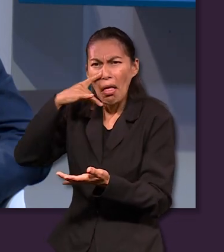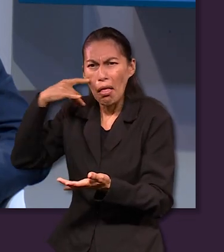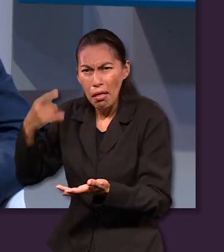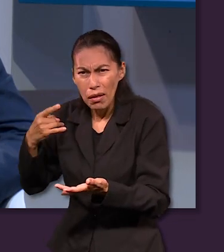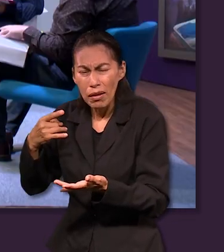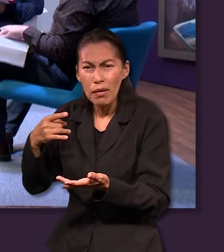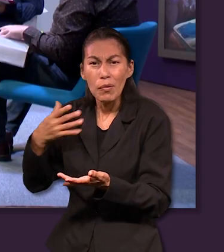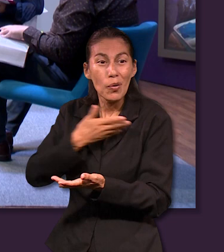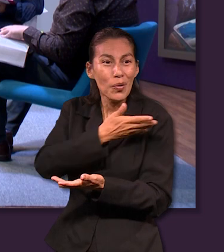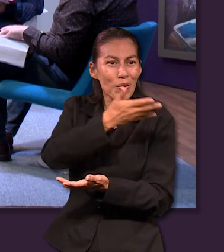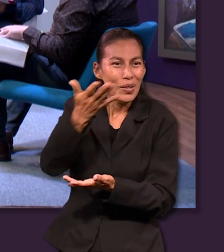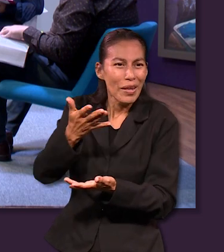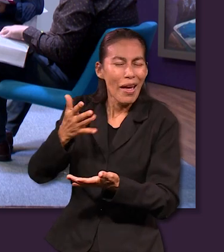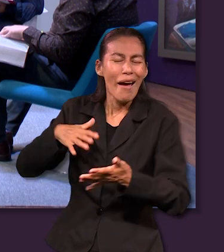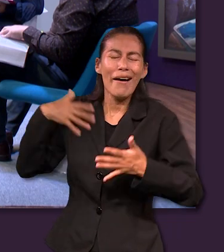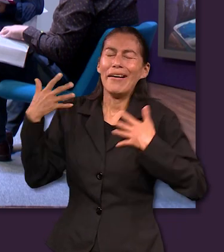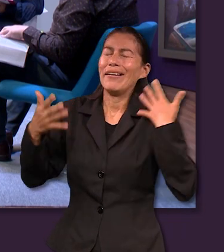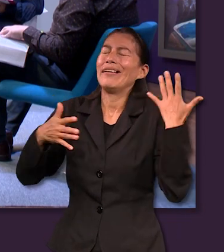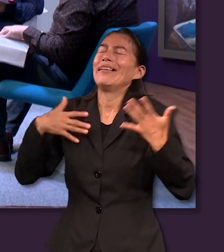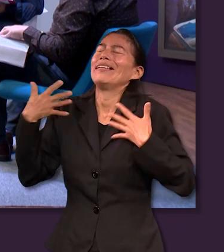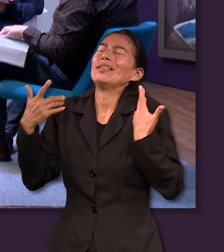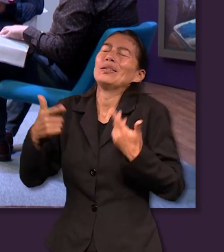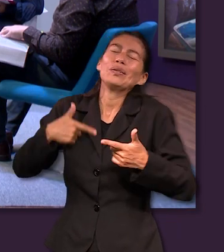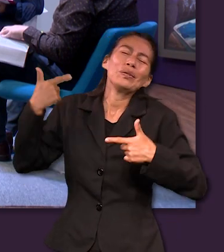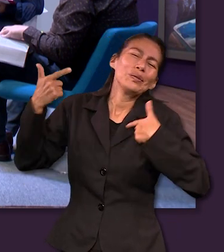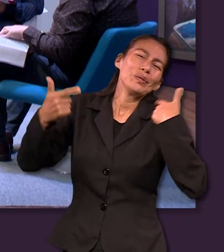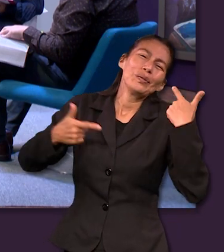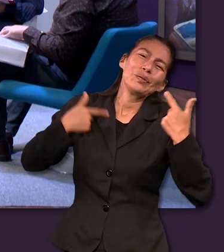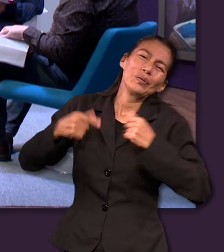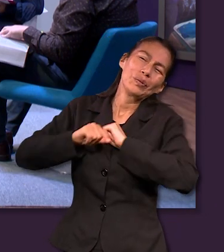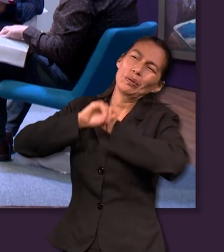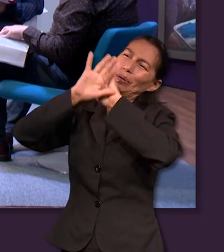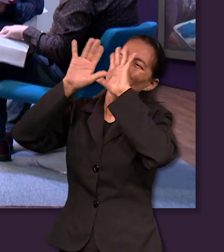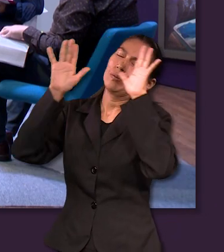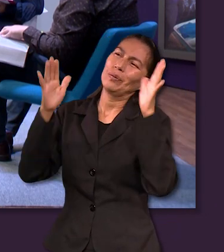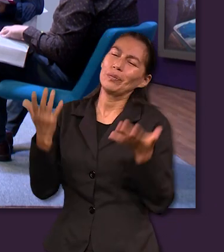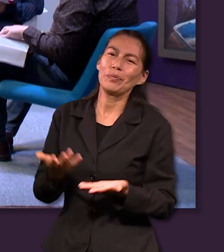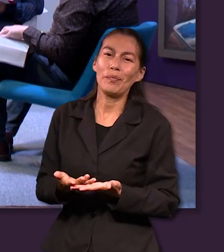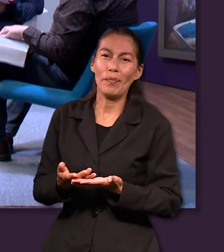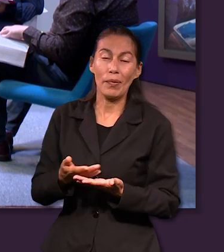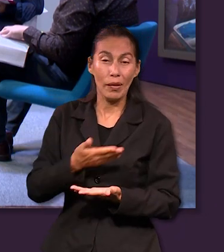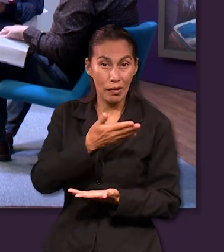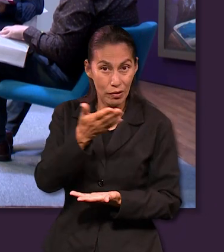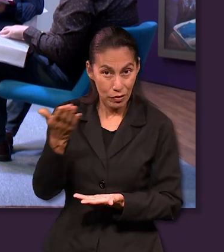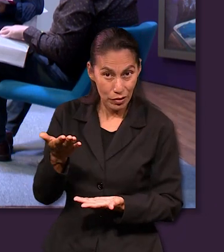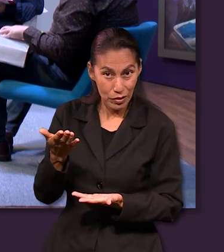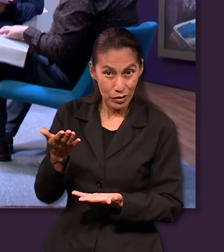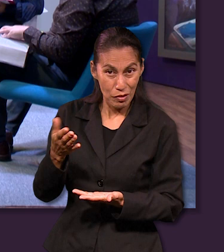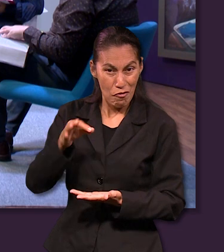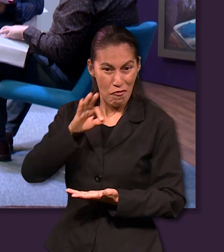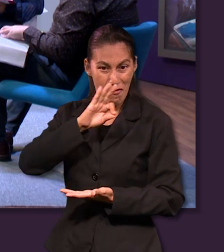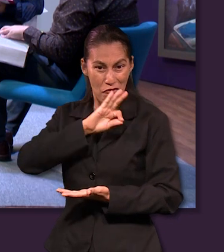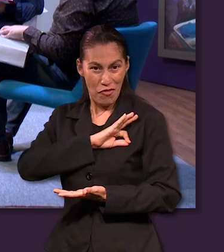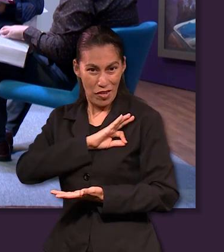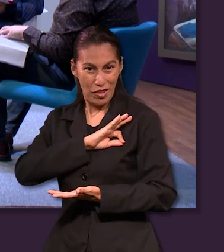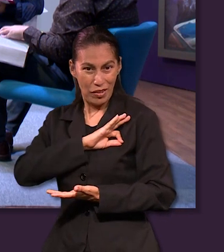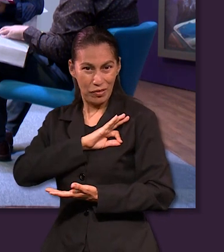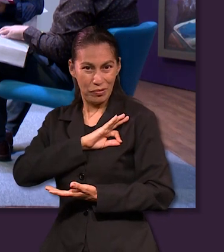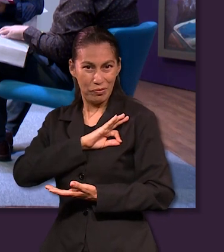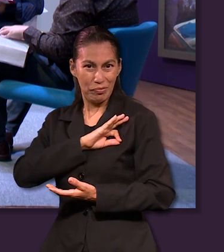os alegréis con gozo inefable y glorioso obteniendo afín de vuestra fe que